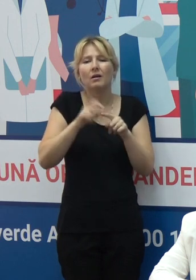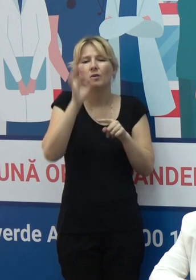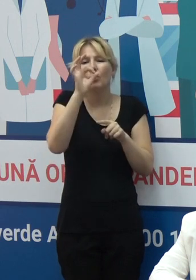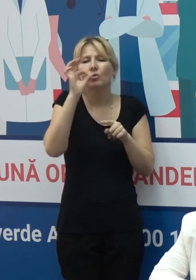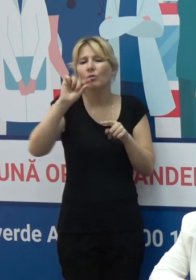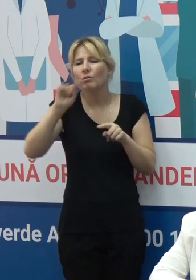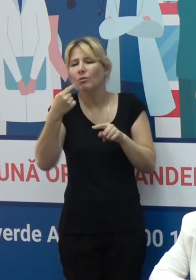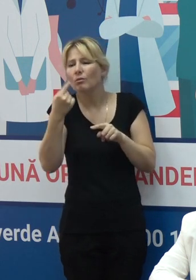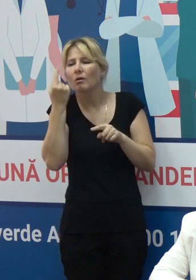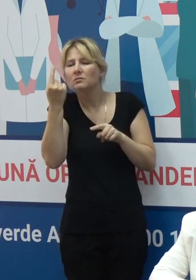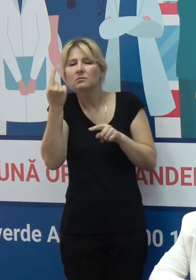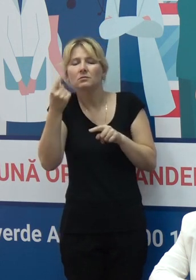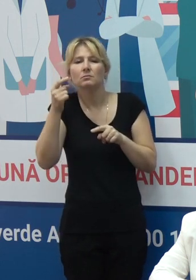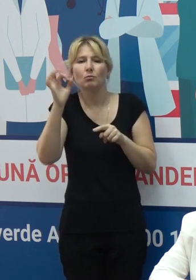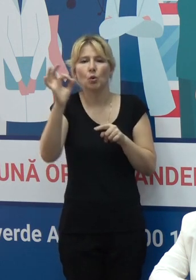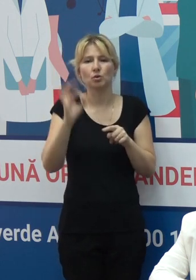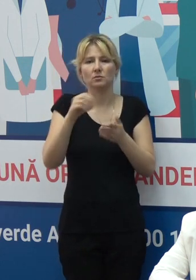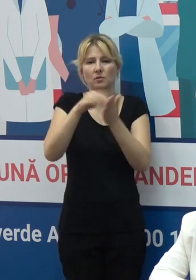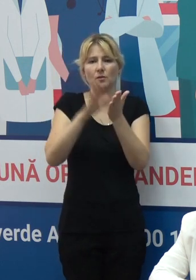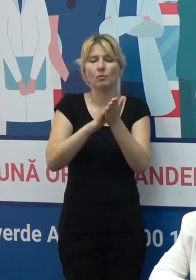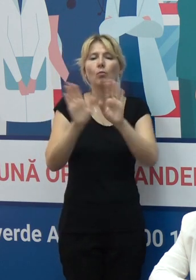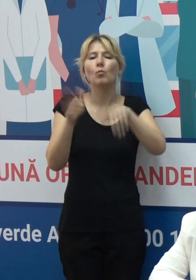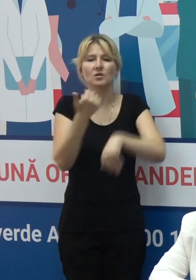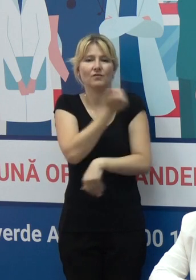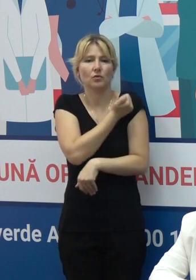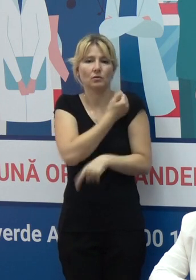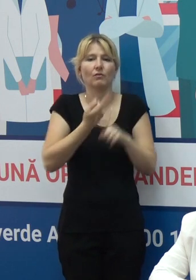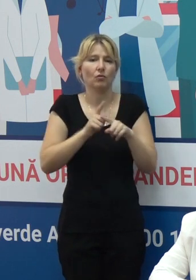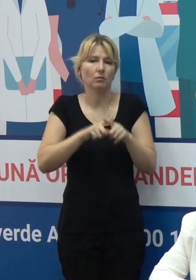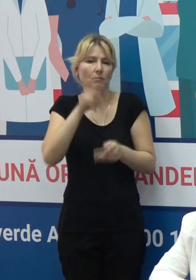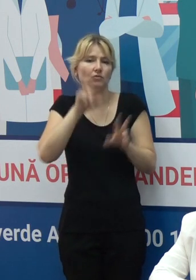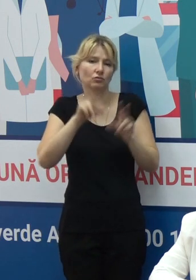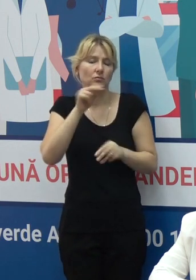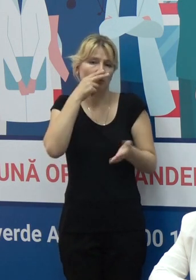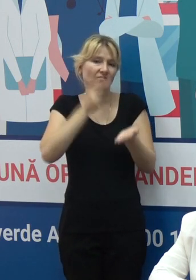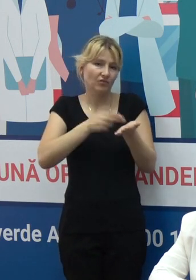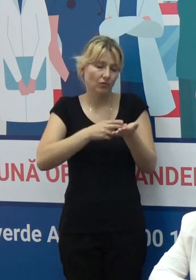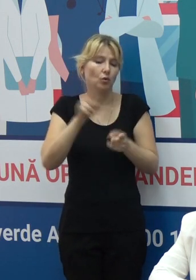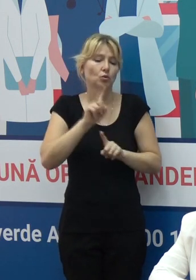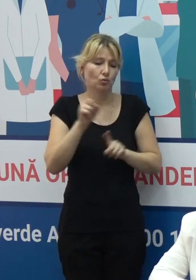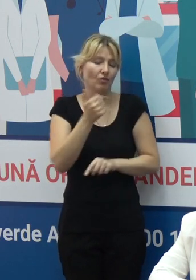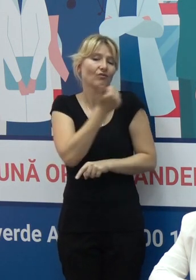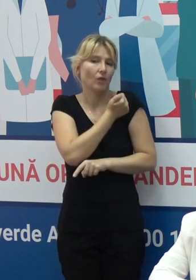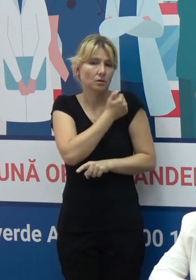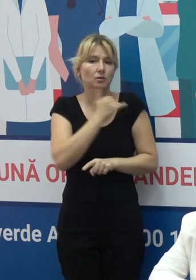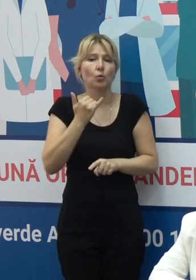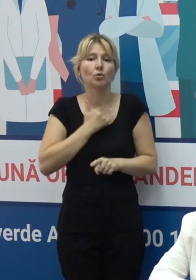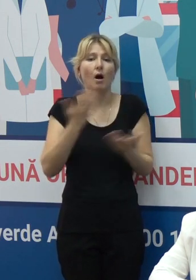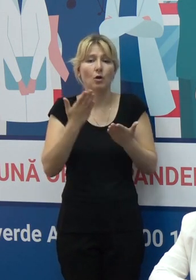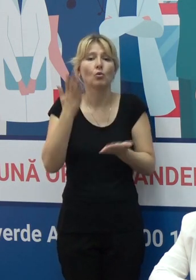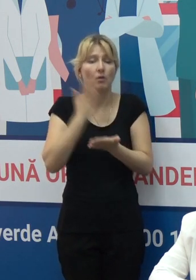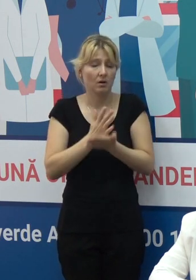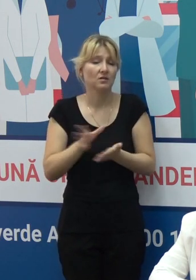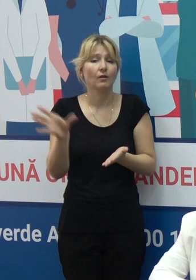foarte redus de înregistrarea reacțiilor adverse, ceea ce ne demonstrează că vaccinurile disponibile în Republica